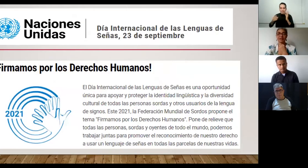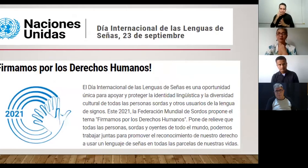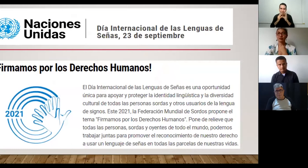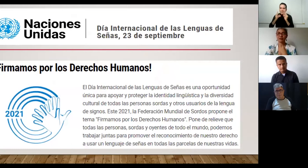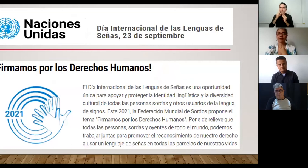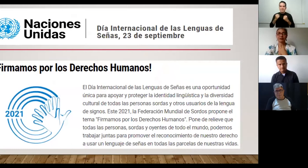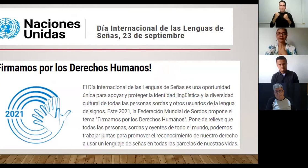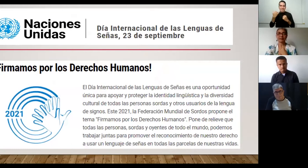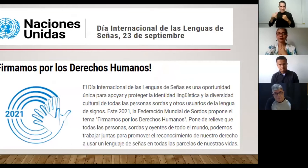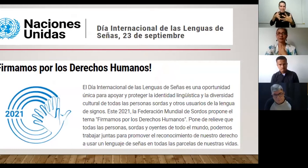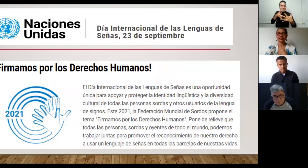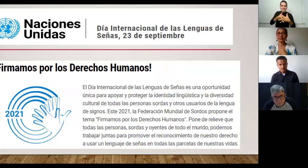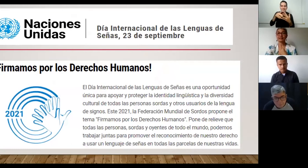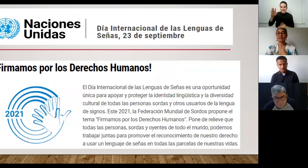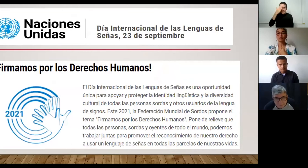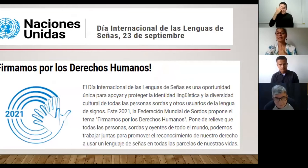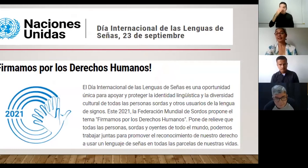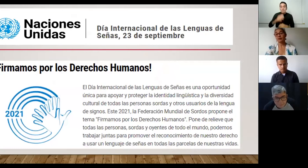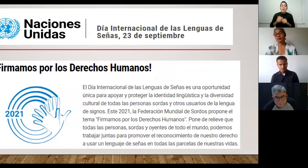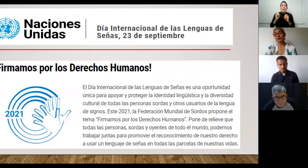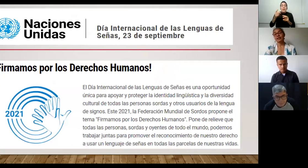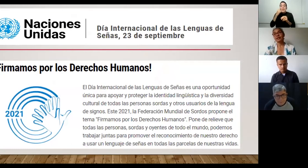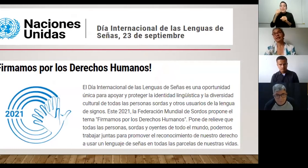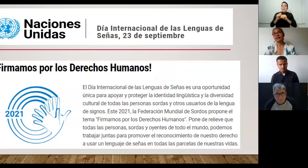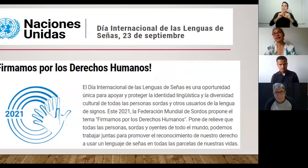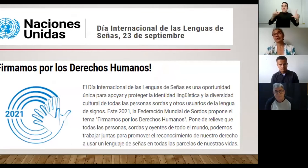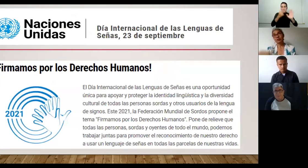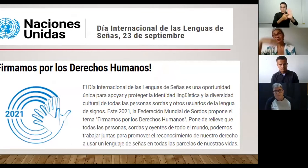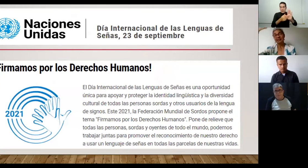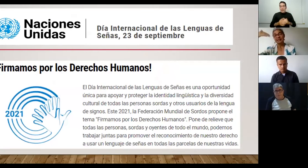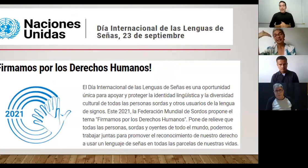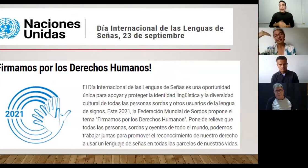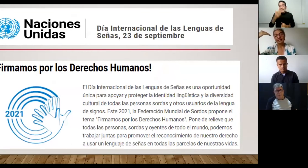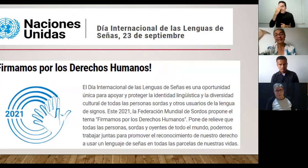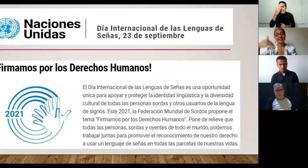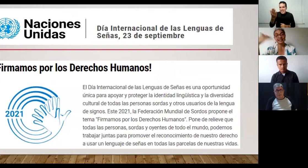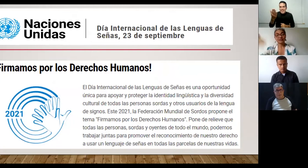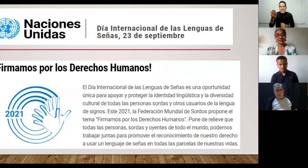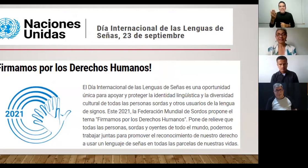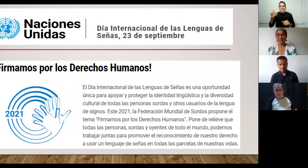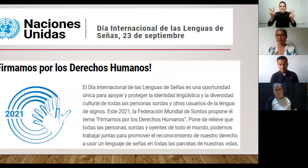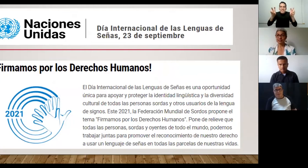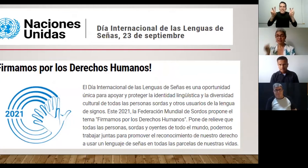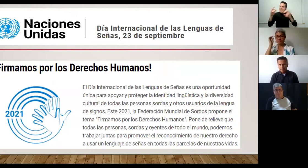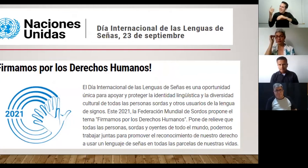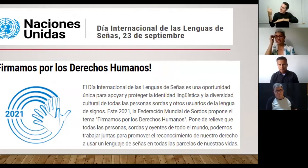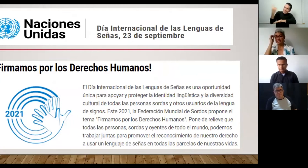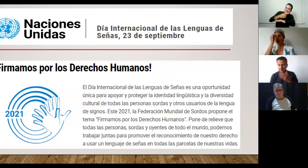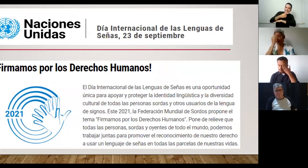dijimos y quiero resaltar pues que este es un mandato eso de pensar Día Internacional de las Lenguas de Señas es un mandato